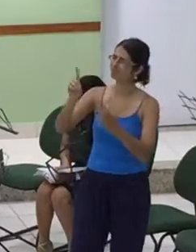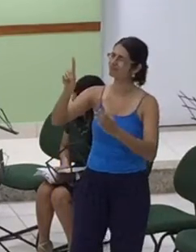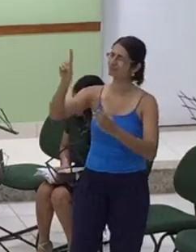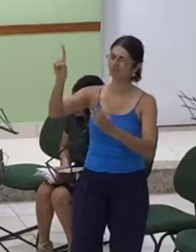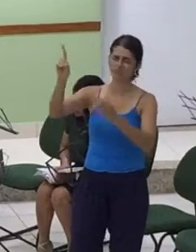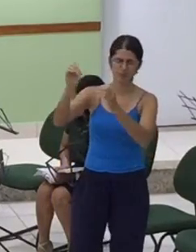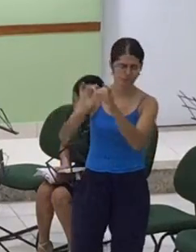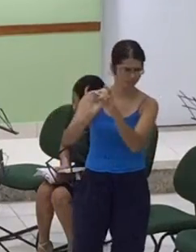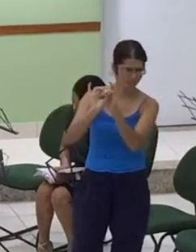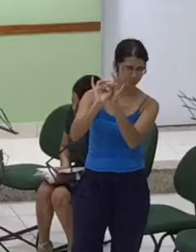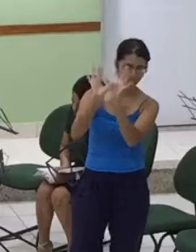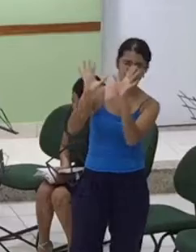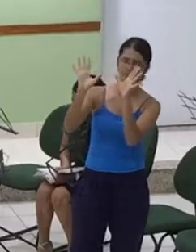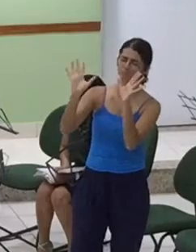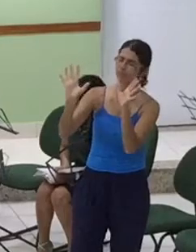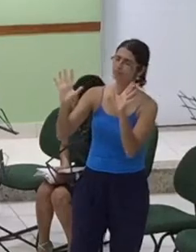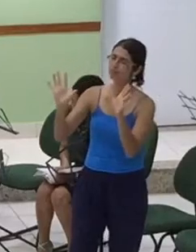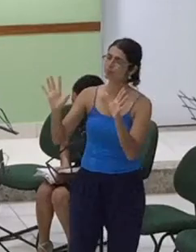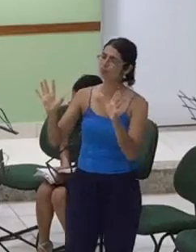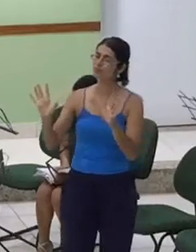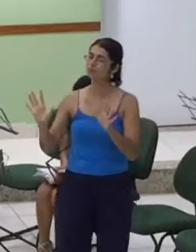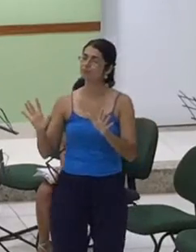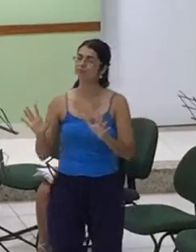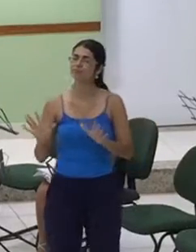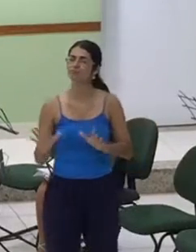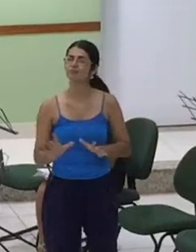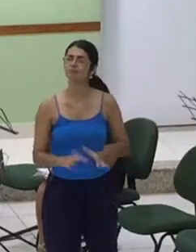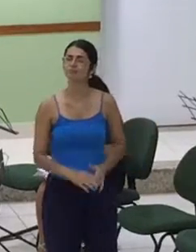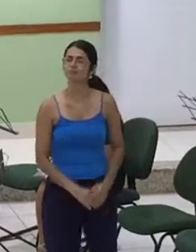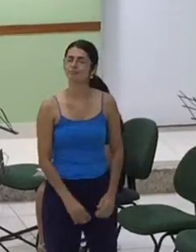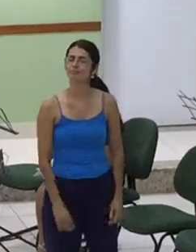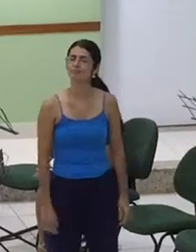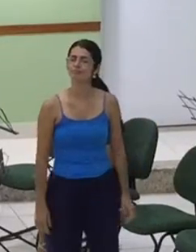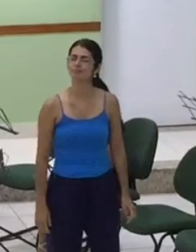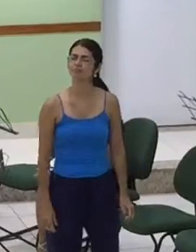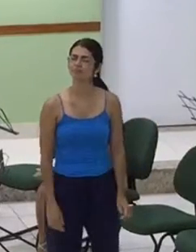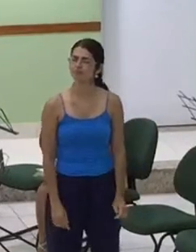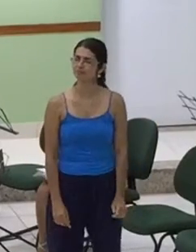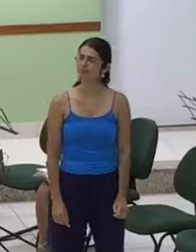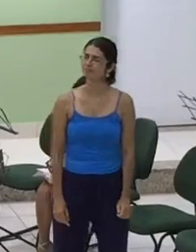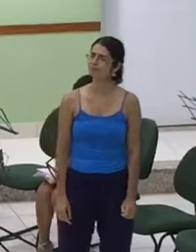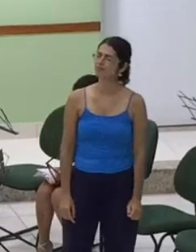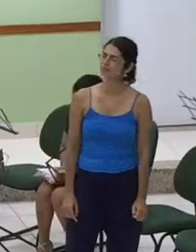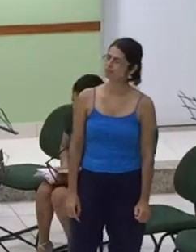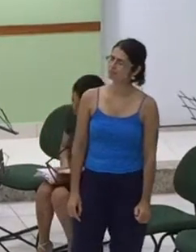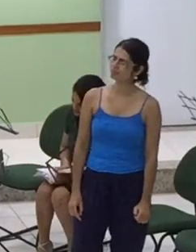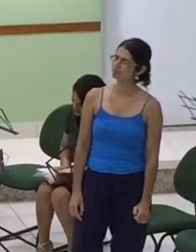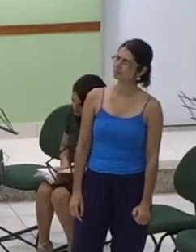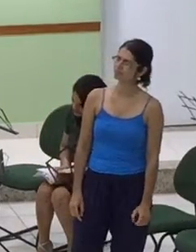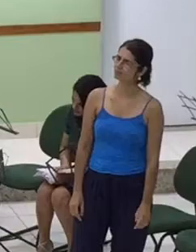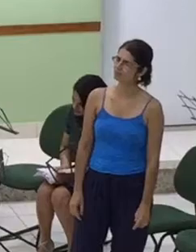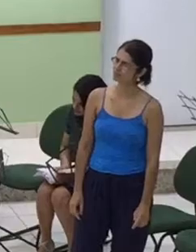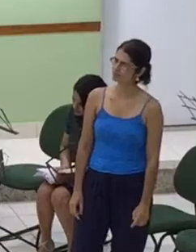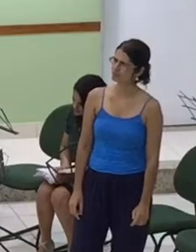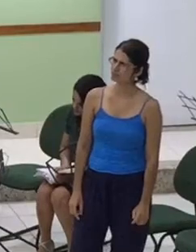que grande Deus realizaste em